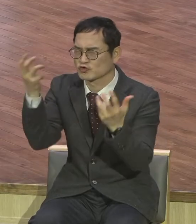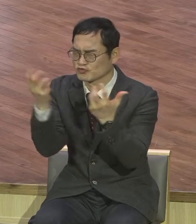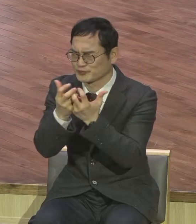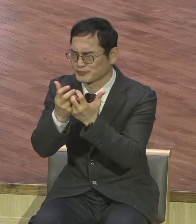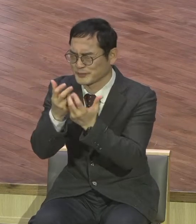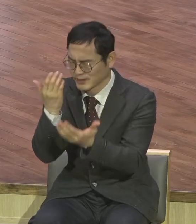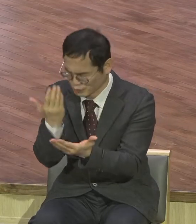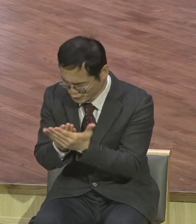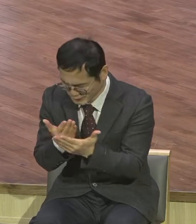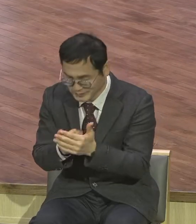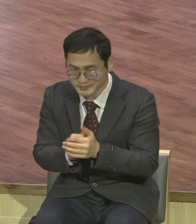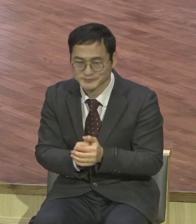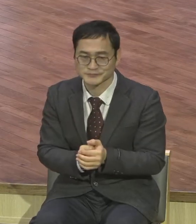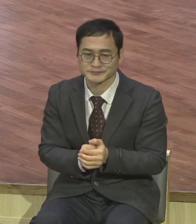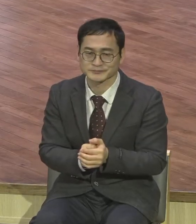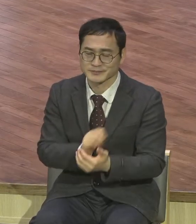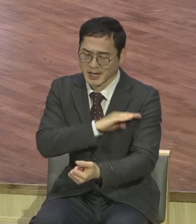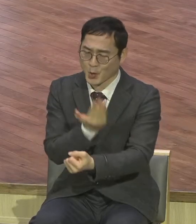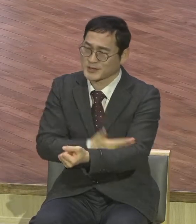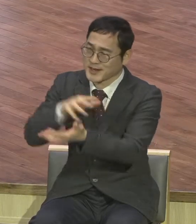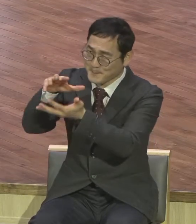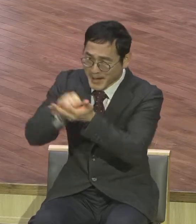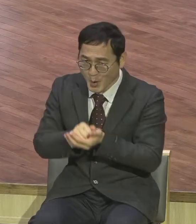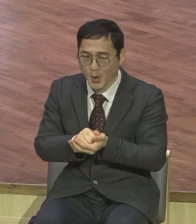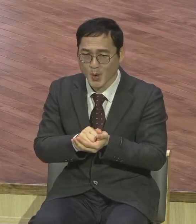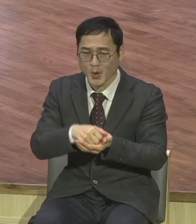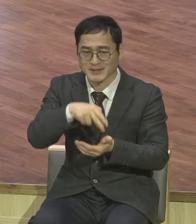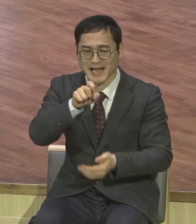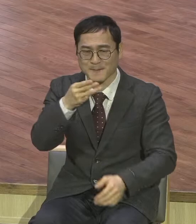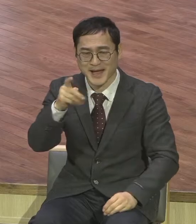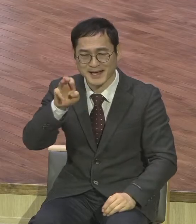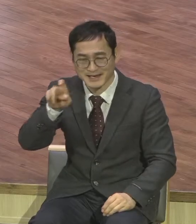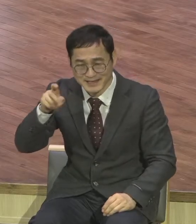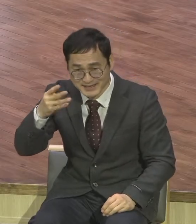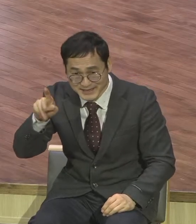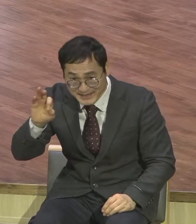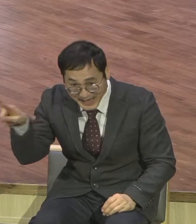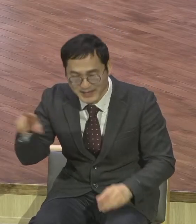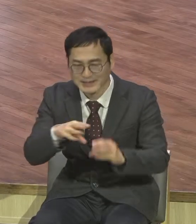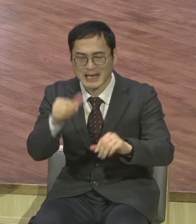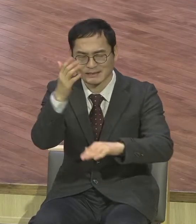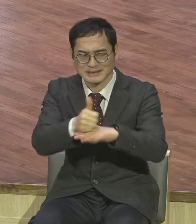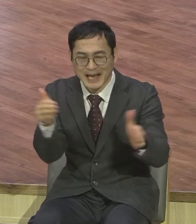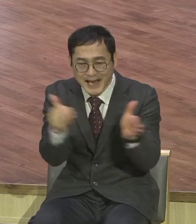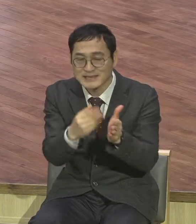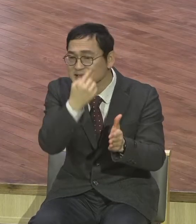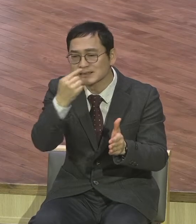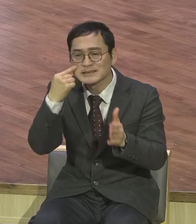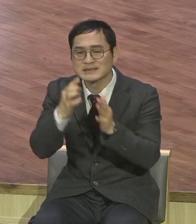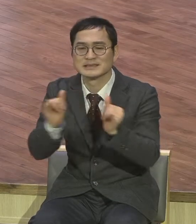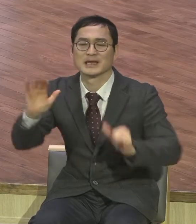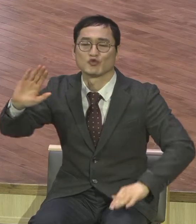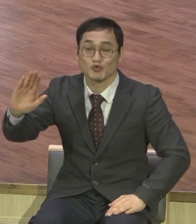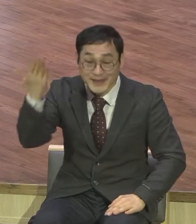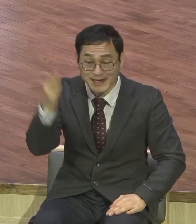살렘과 온유대와 사마리와 땅 끝까지 내 증인이 되리라. 증인이 그냥 됩니까? 현장을 그냥 나갑니까?